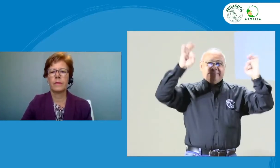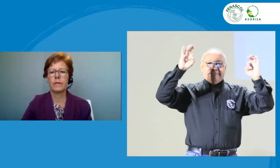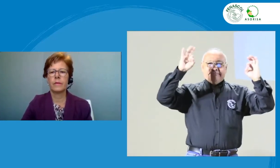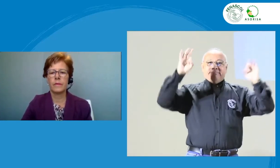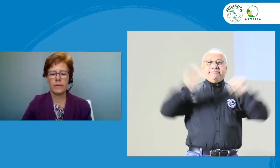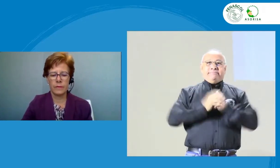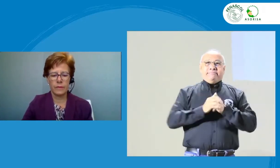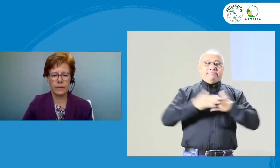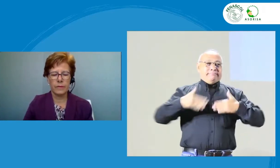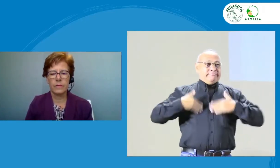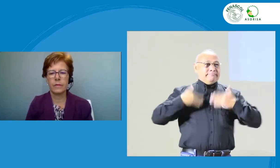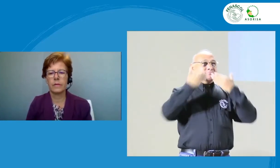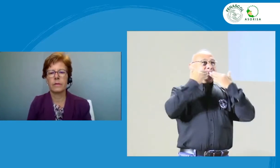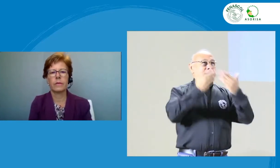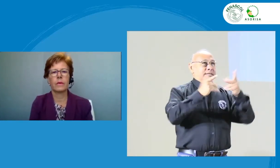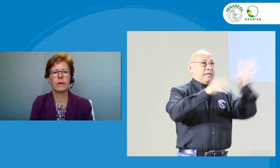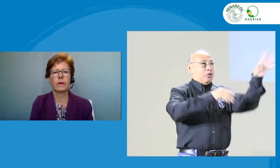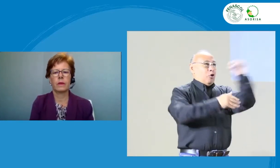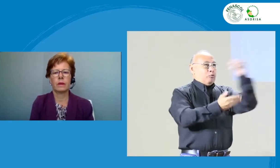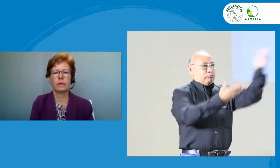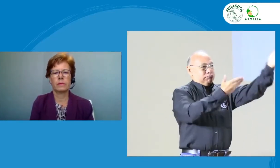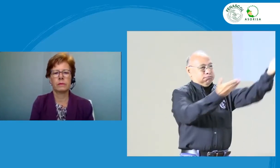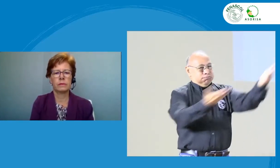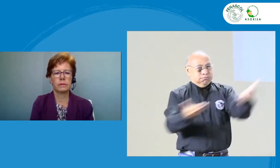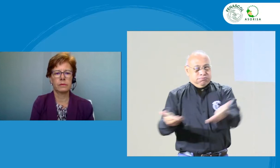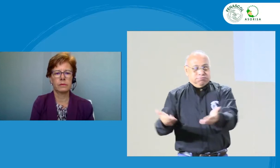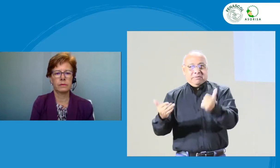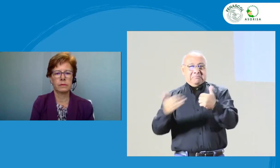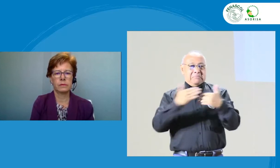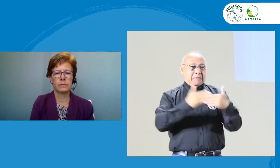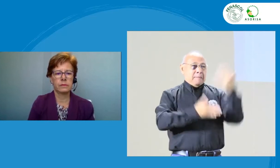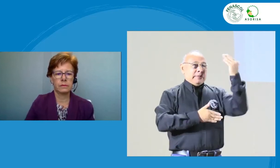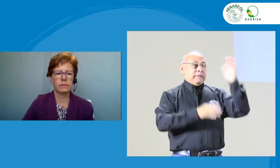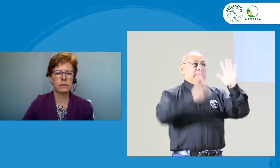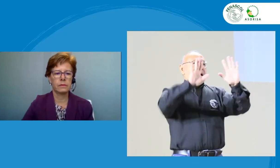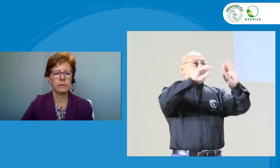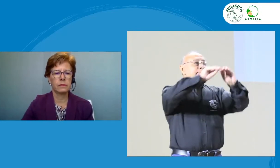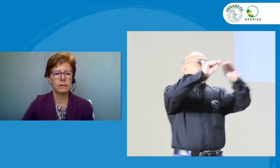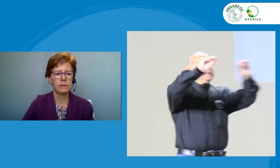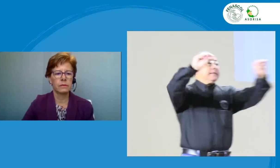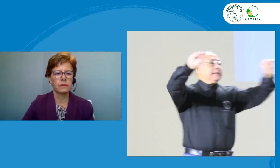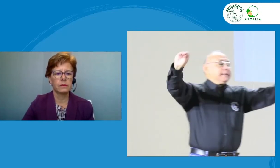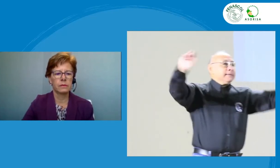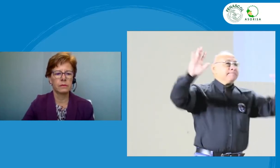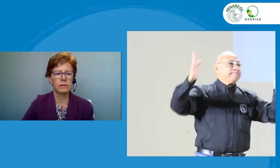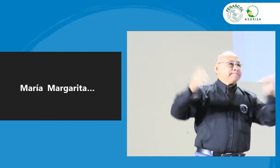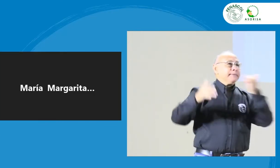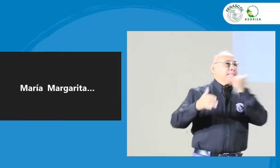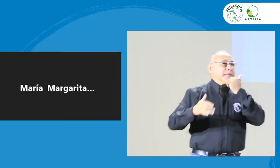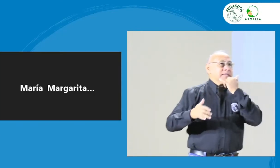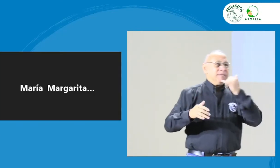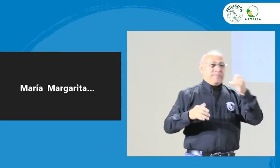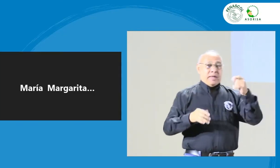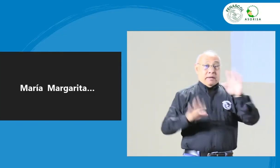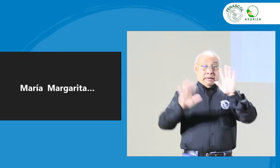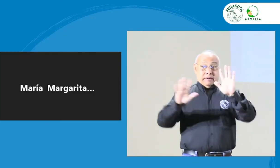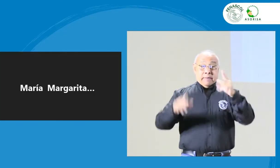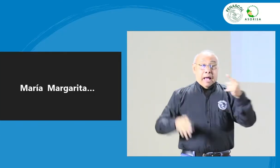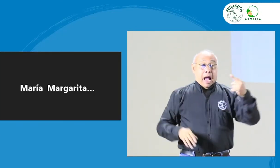Disfruten estos espacios. Gracias a todos por acudir al laboratorio.